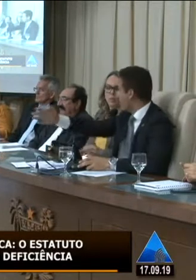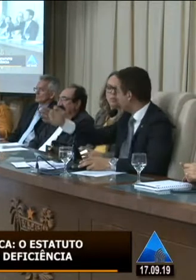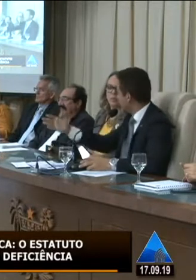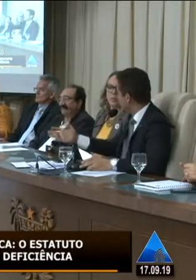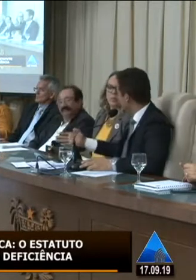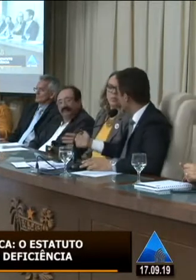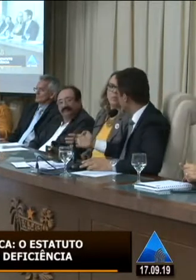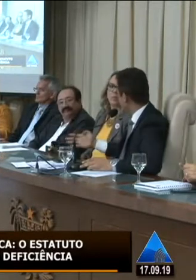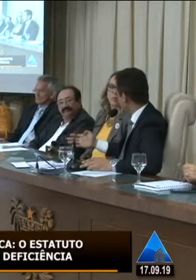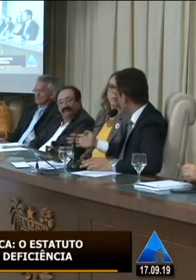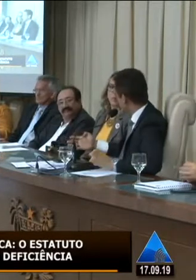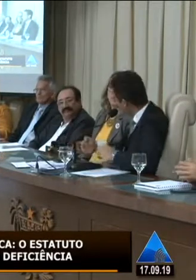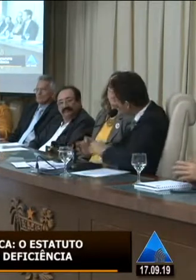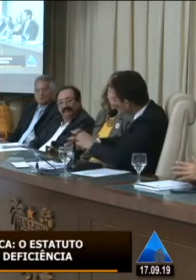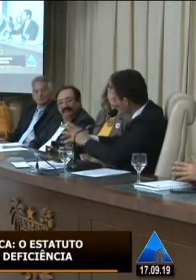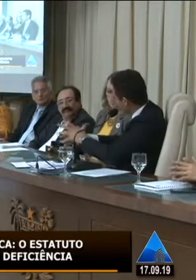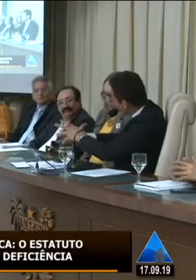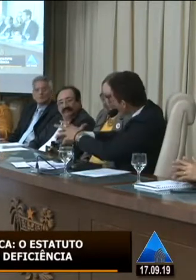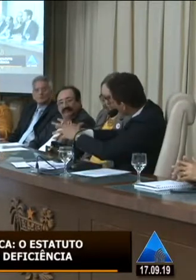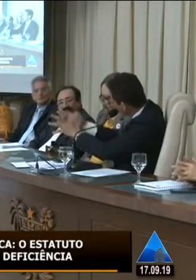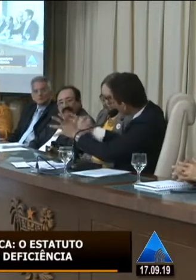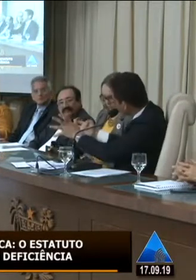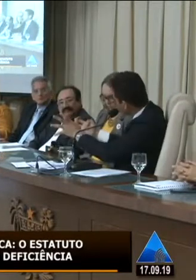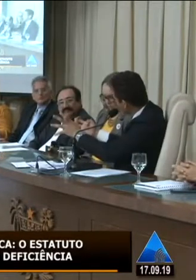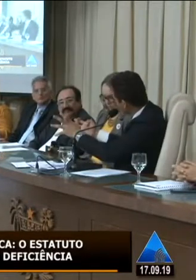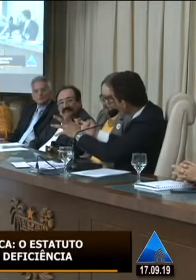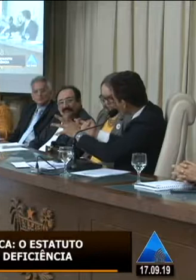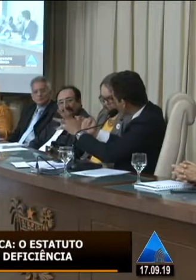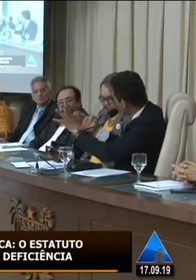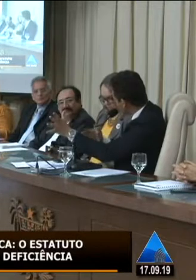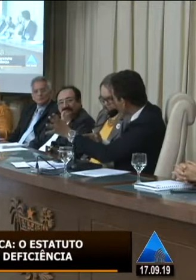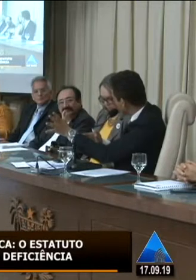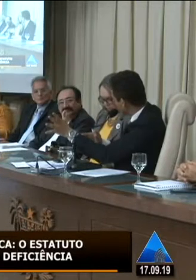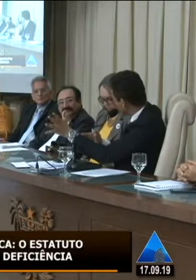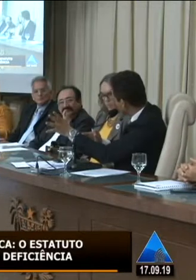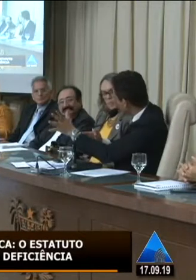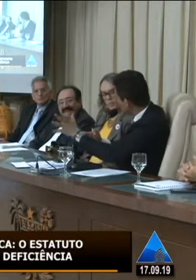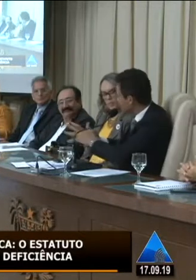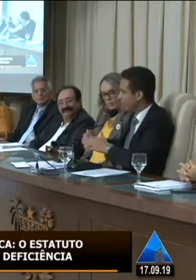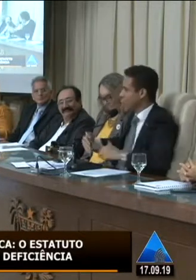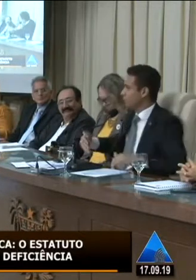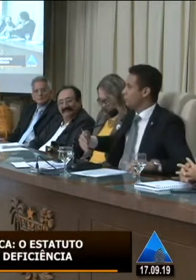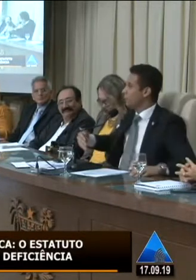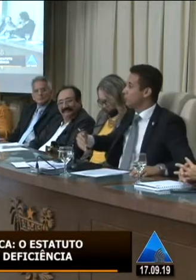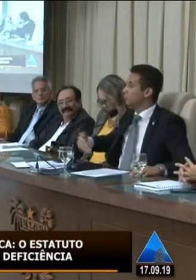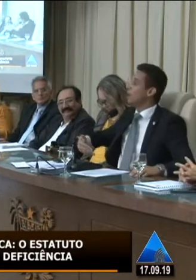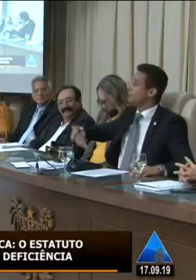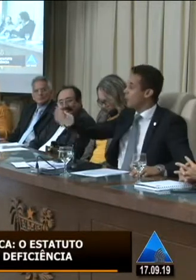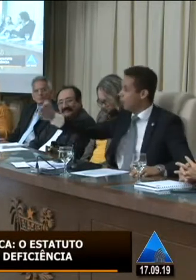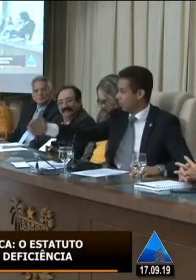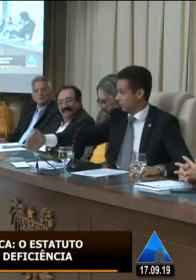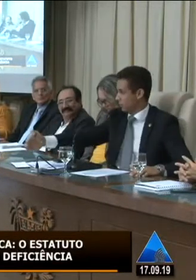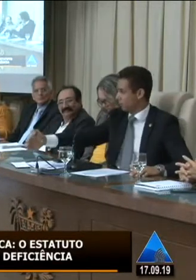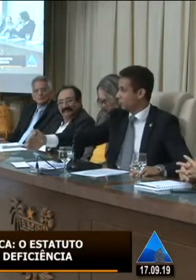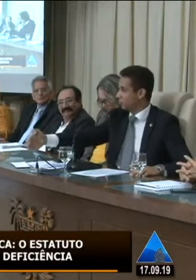normal isso aqui eu estou buscando fazer o que está fora da curva para justamente oportunizar um espaço